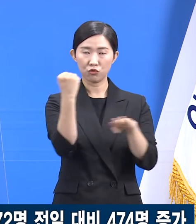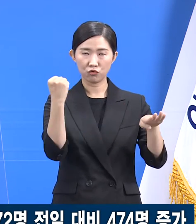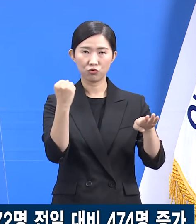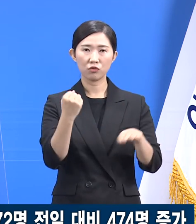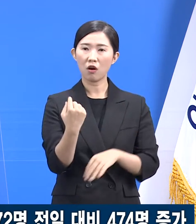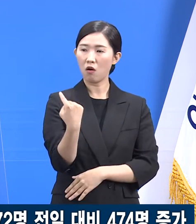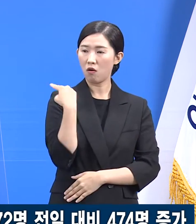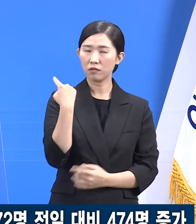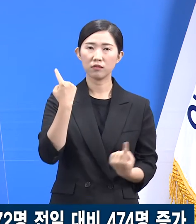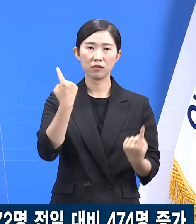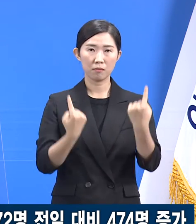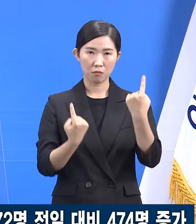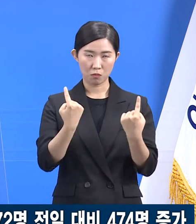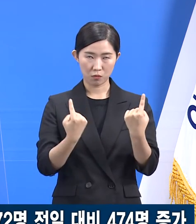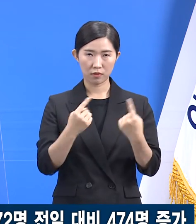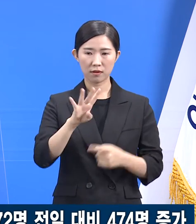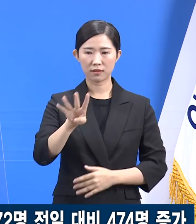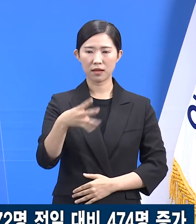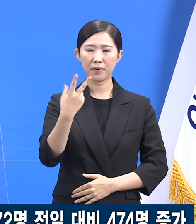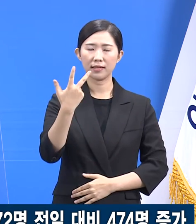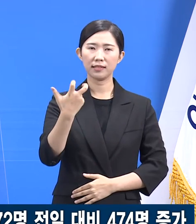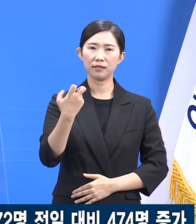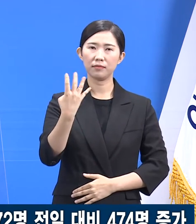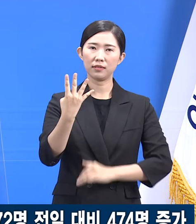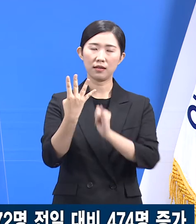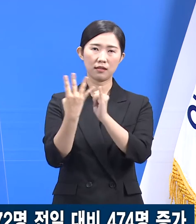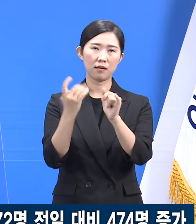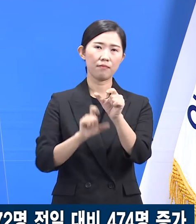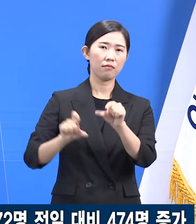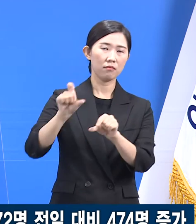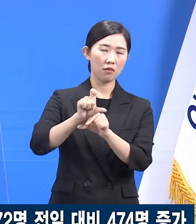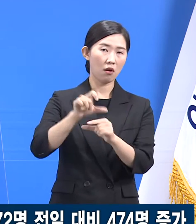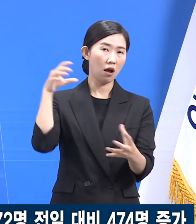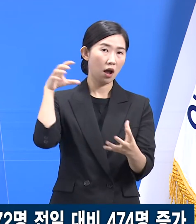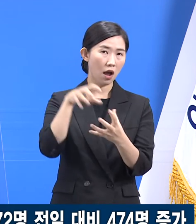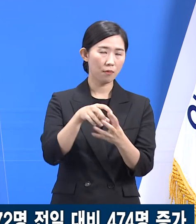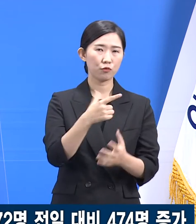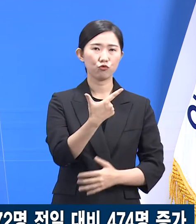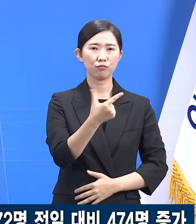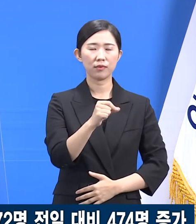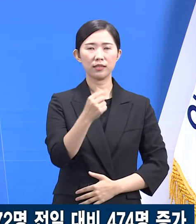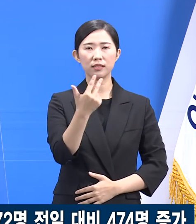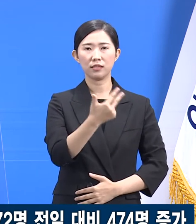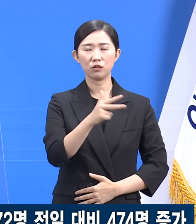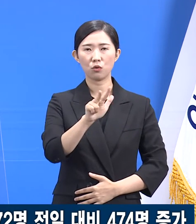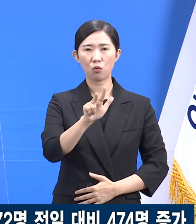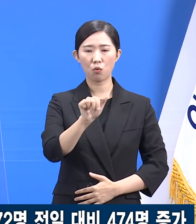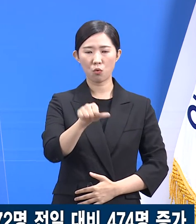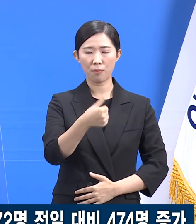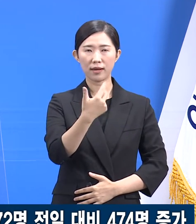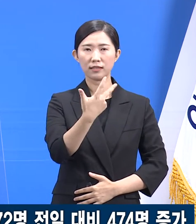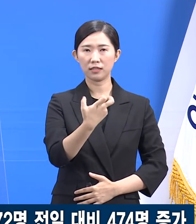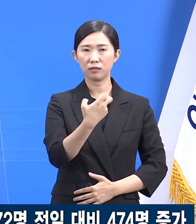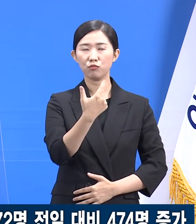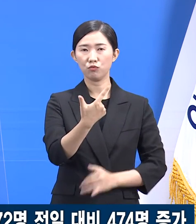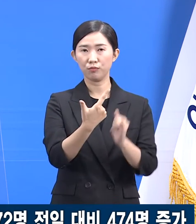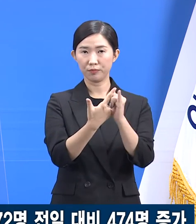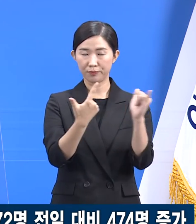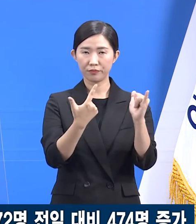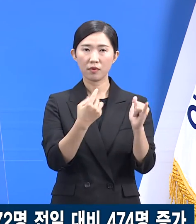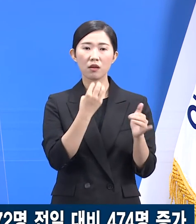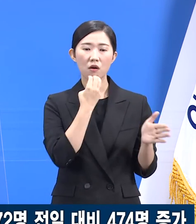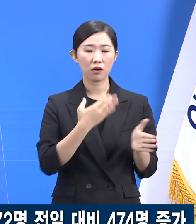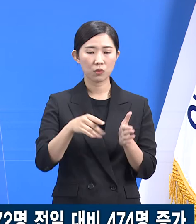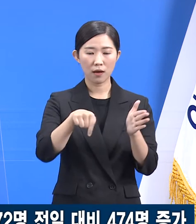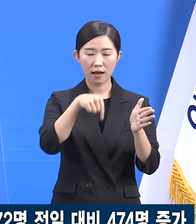전일 오전 0시 대비 474명 증가한 총 6만 7,572명입니다. 국내 발생이